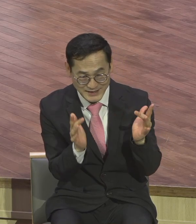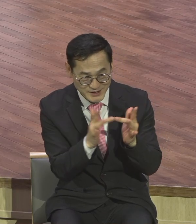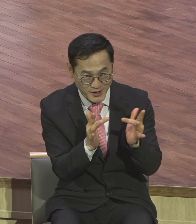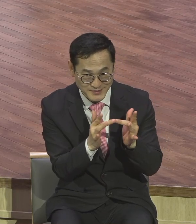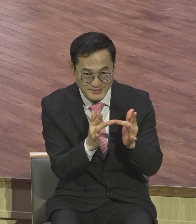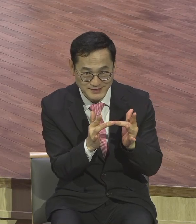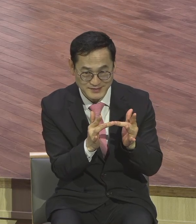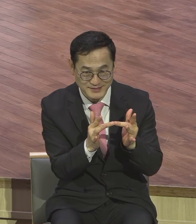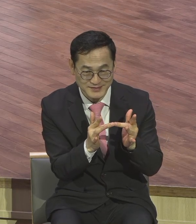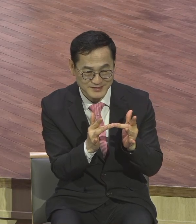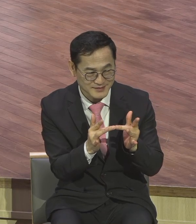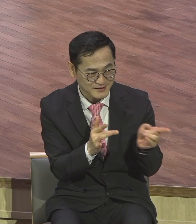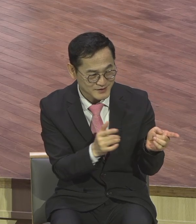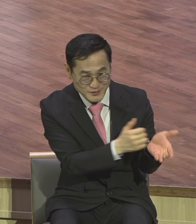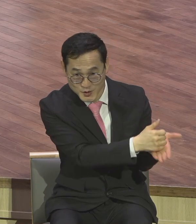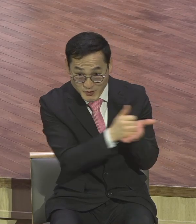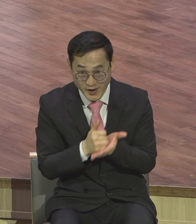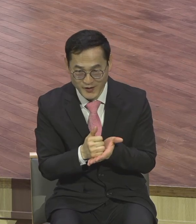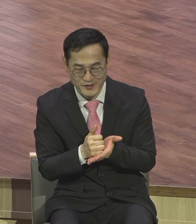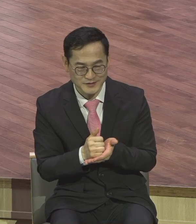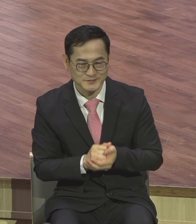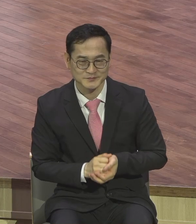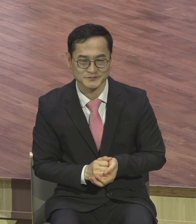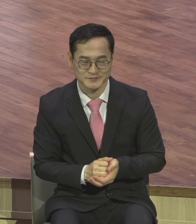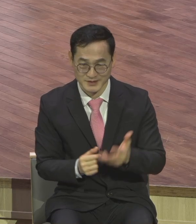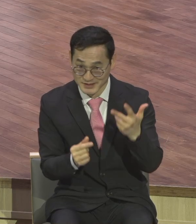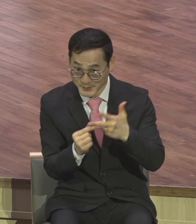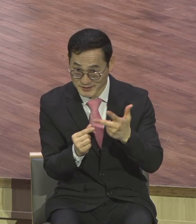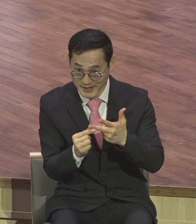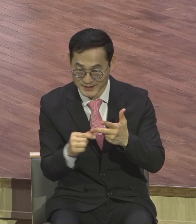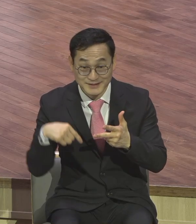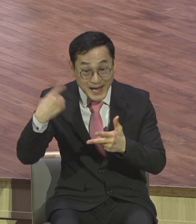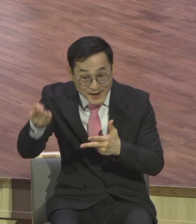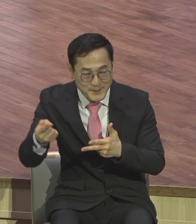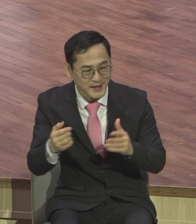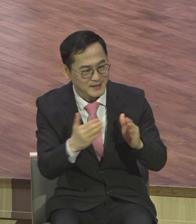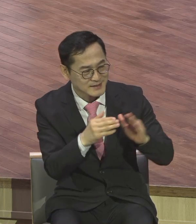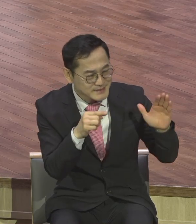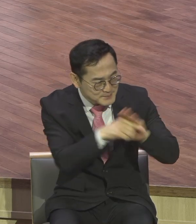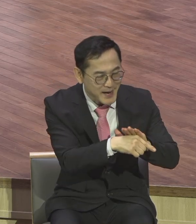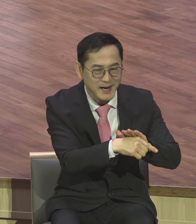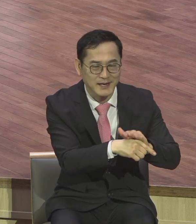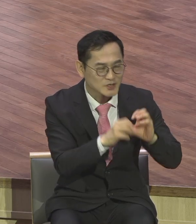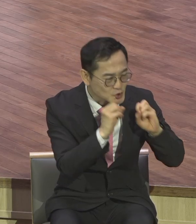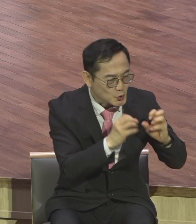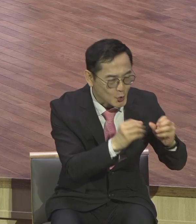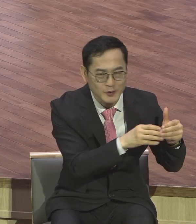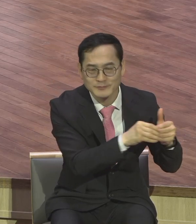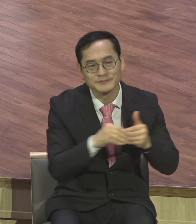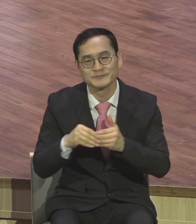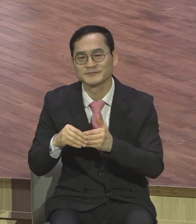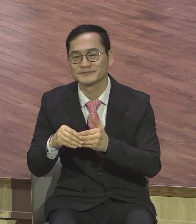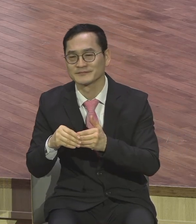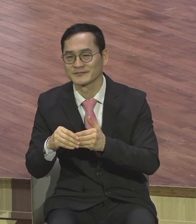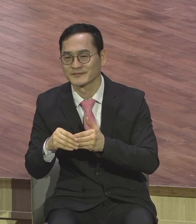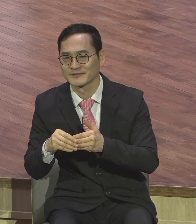그리고 마지막 7단계 새가족 후속 신방사역을 진행하는 단계로 교회가 인도하는 대로 따르면